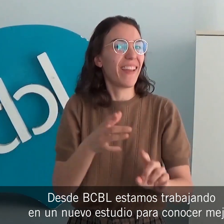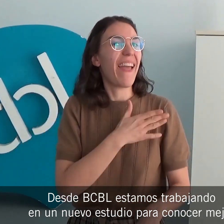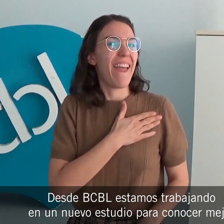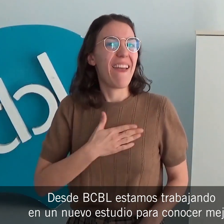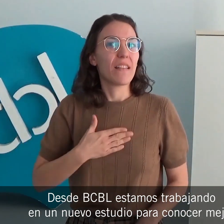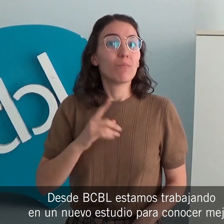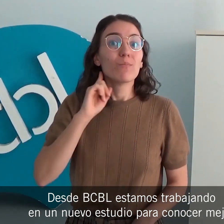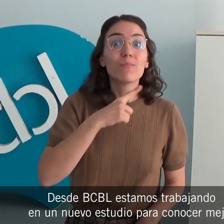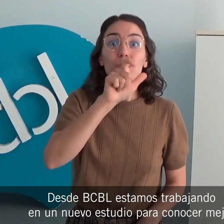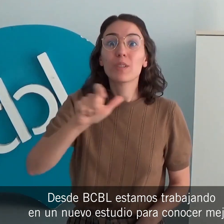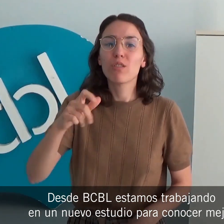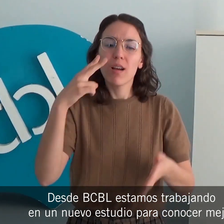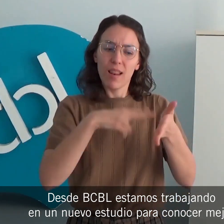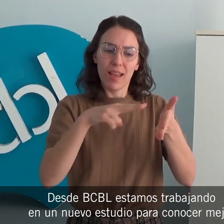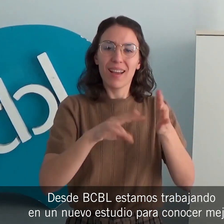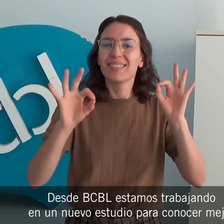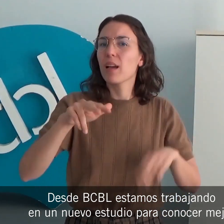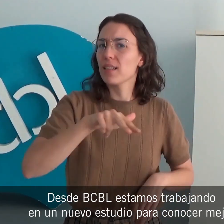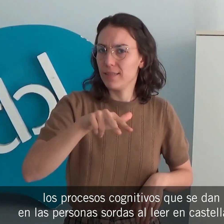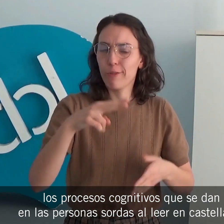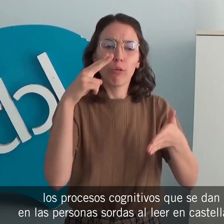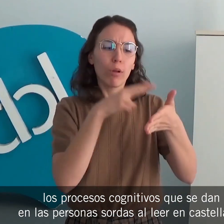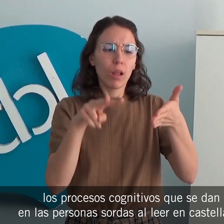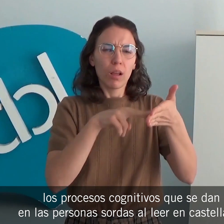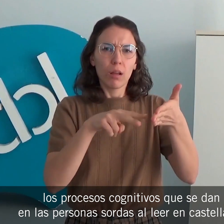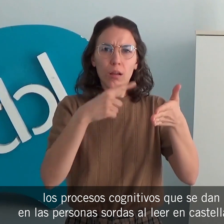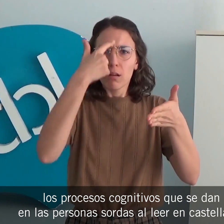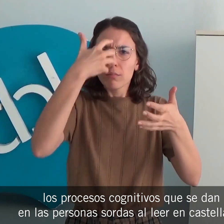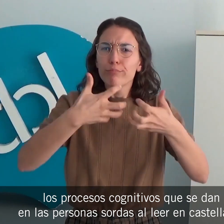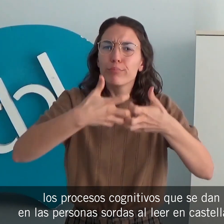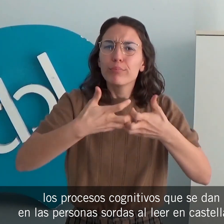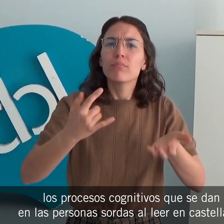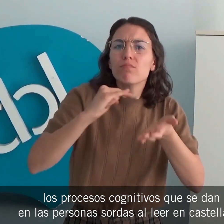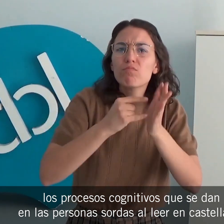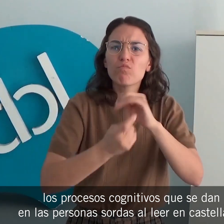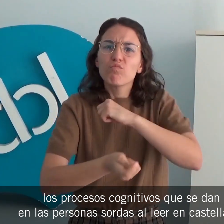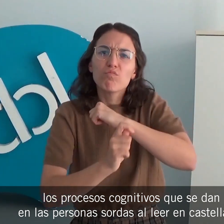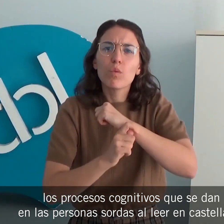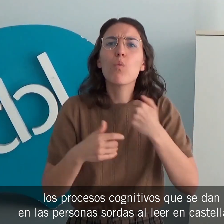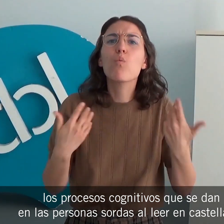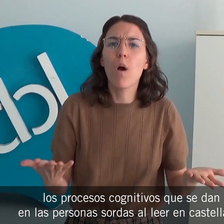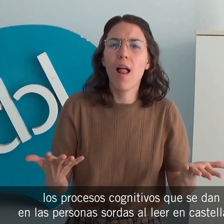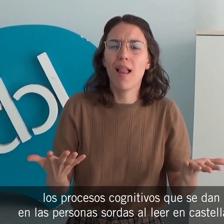estamos trabajando en un nuevo estudio para conocer mejor los procesos cognitivos que se dan en las personas sordas al leer en castellano.